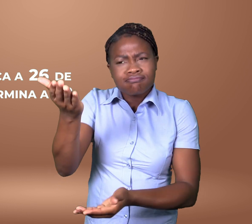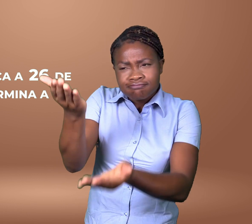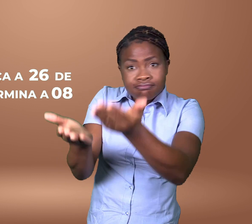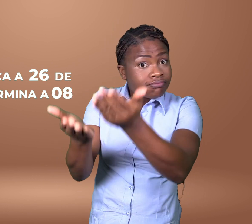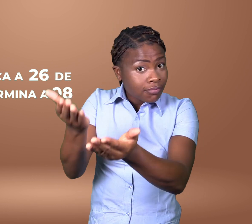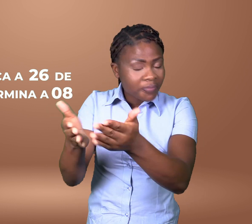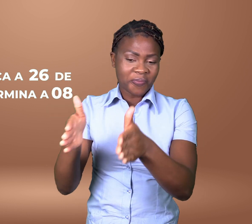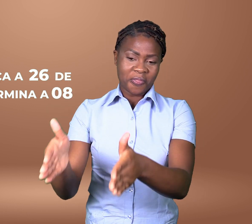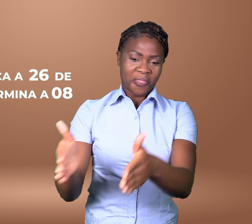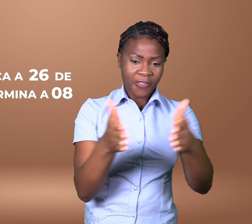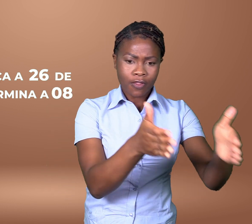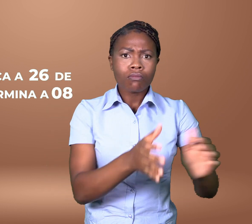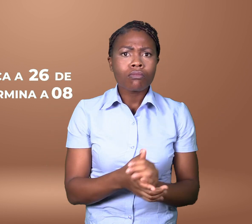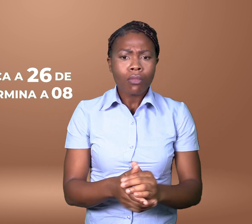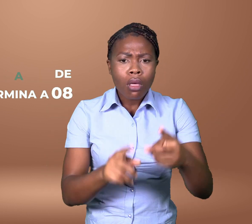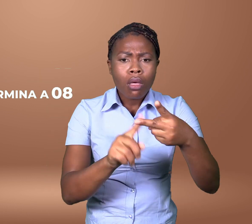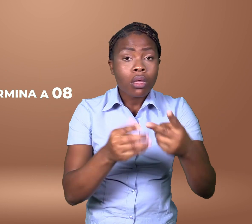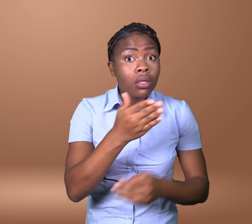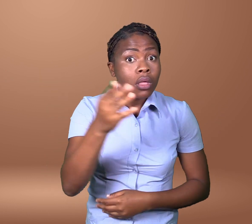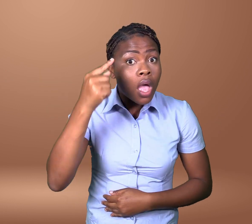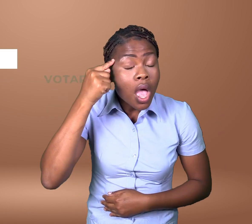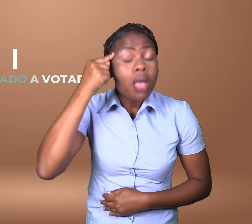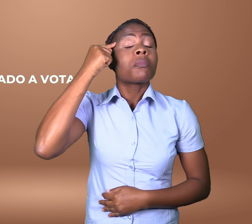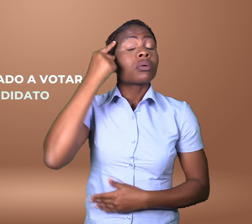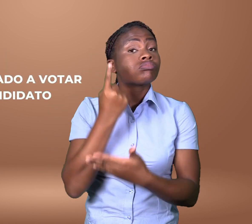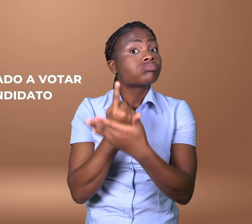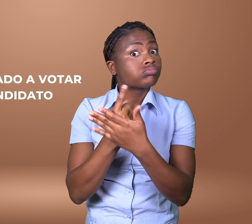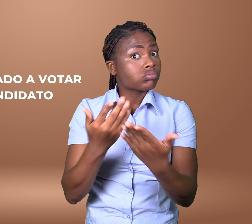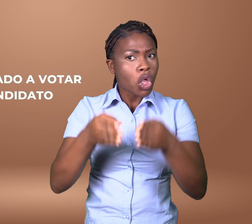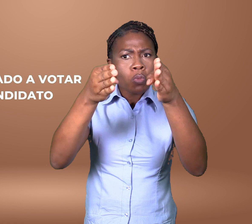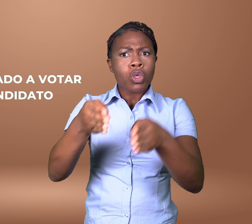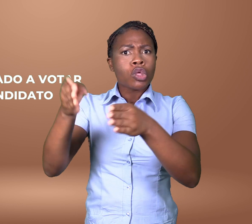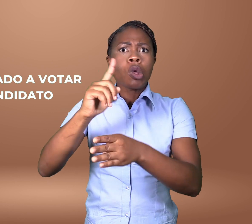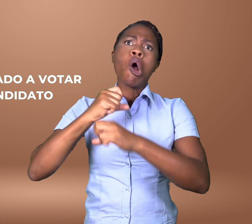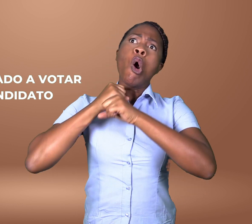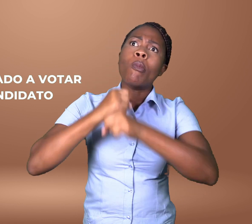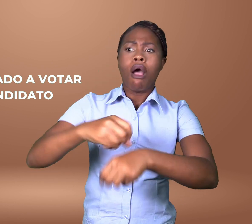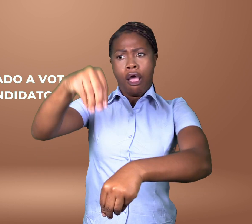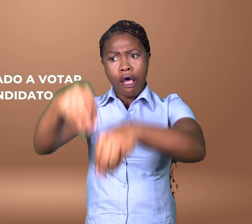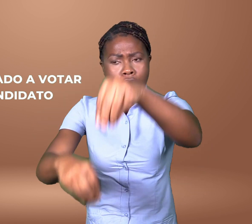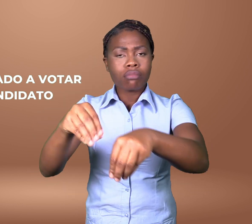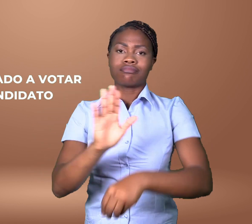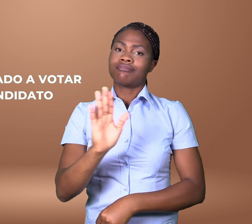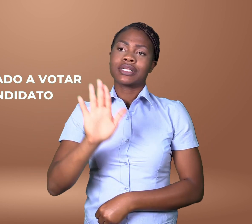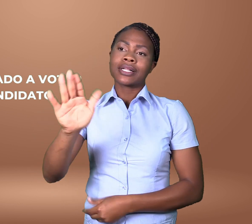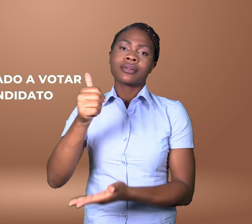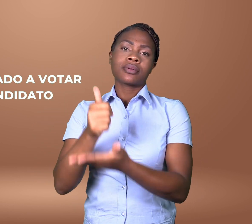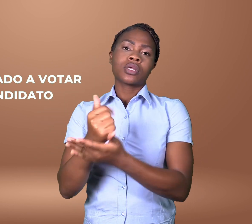setembro e termina a 8 de outubro. Lembre-se, ninguém deve ser obrigado a votar em determinado